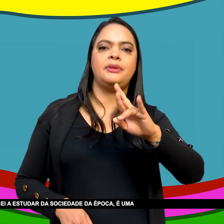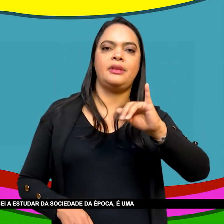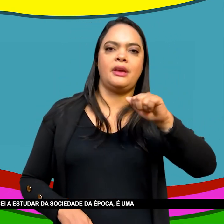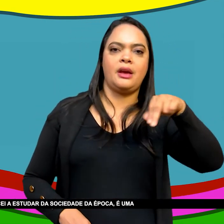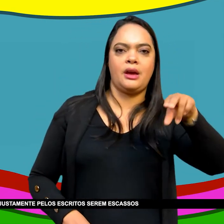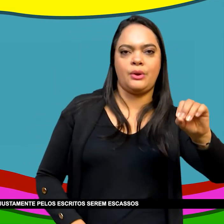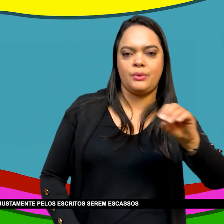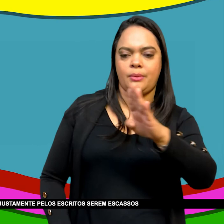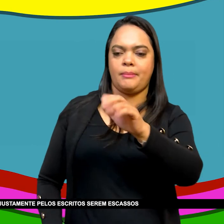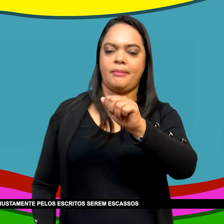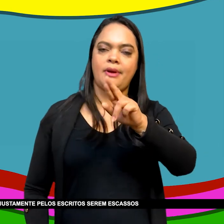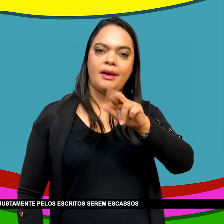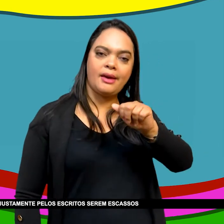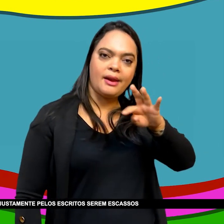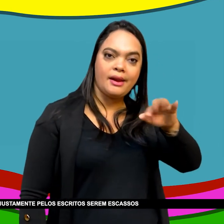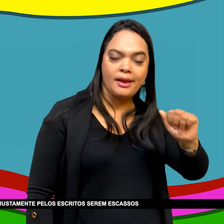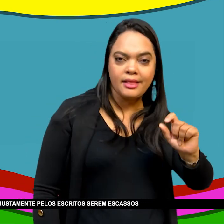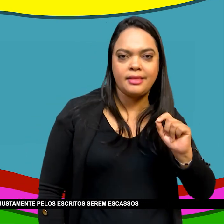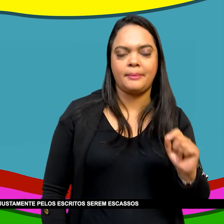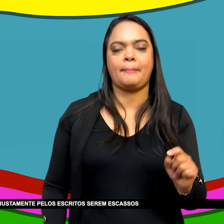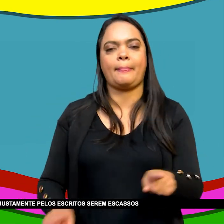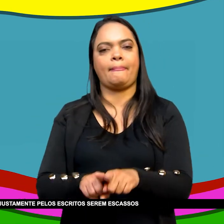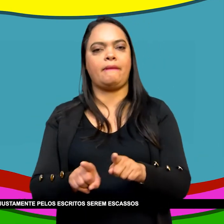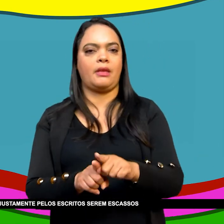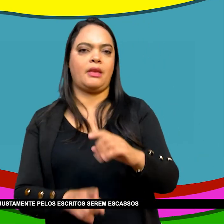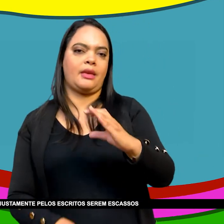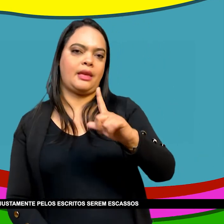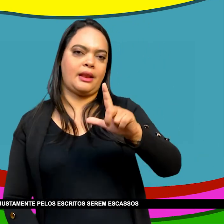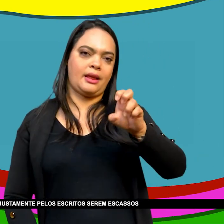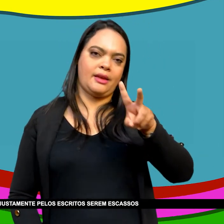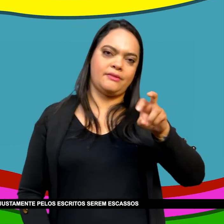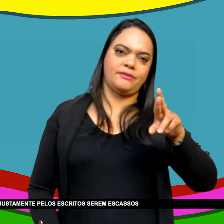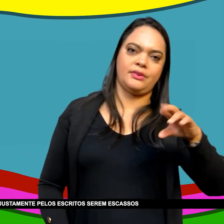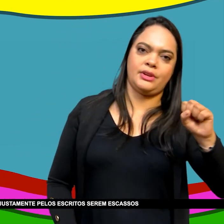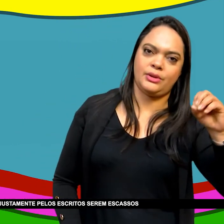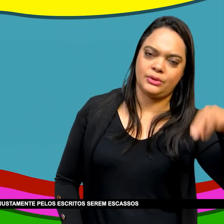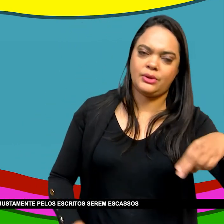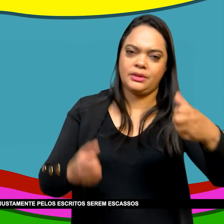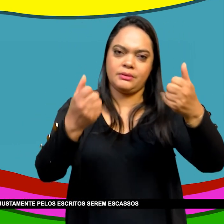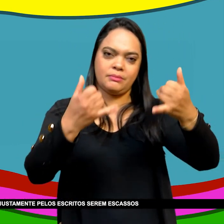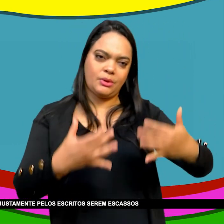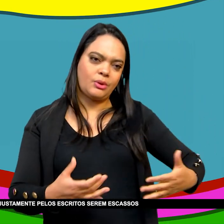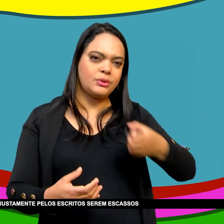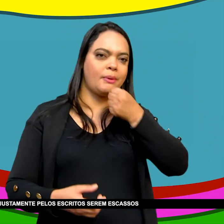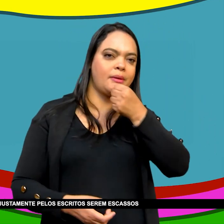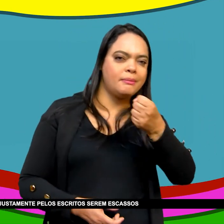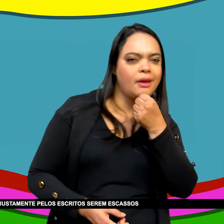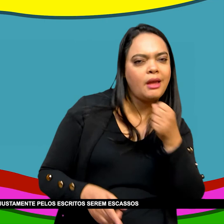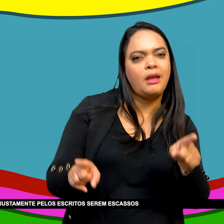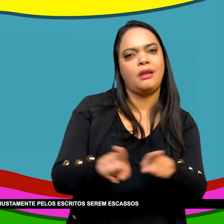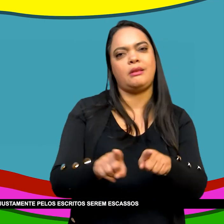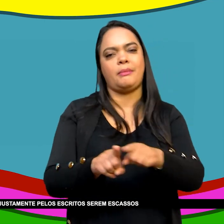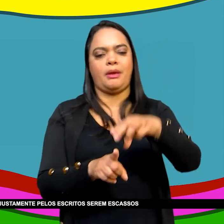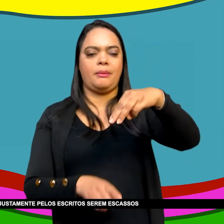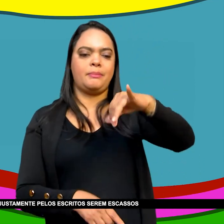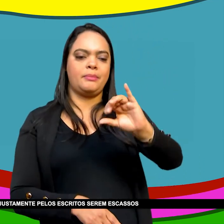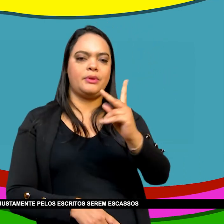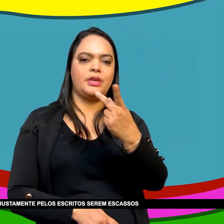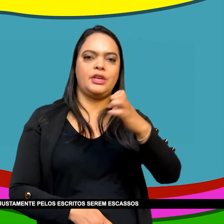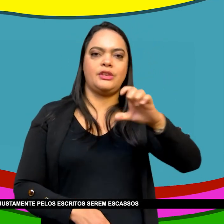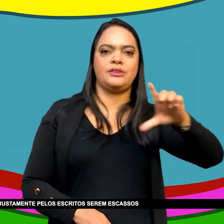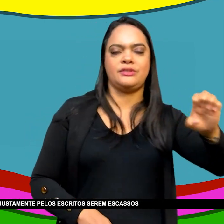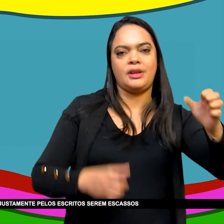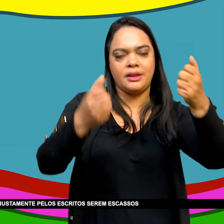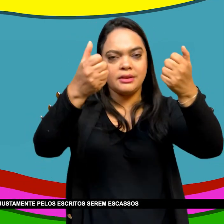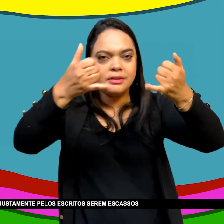época Era a sociedade Que predominava A oralidade E o visual Justamente